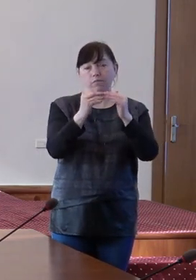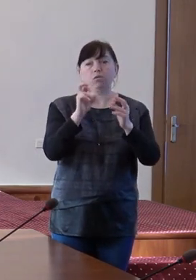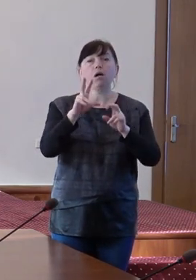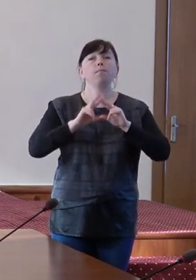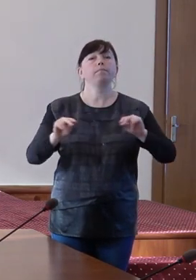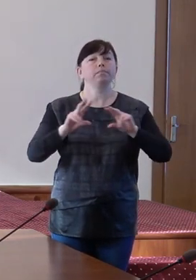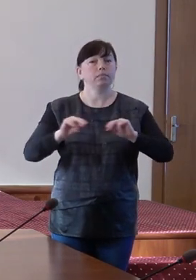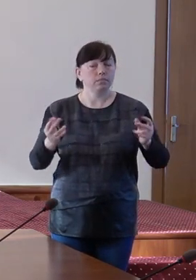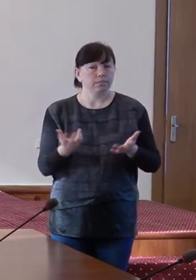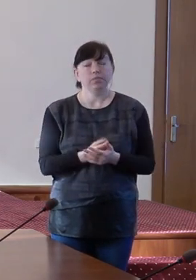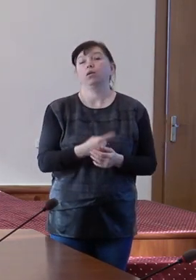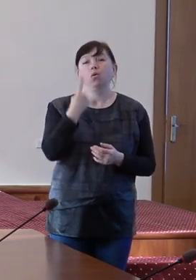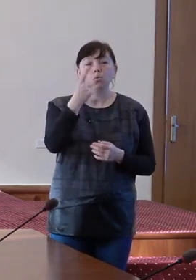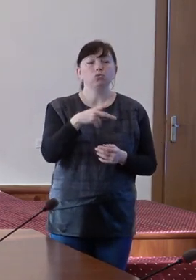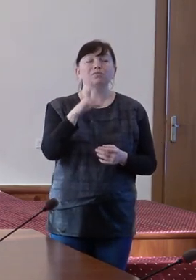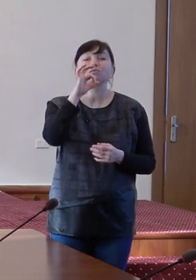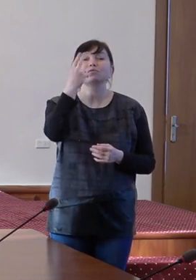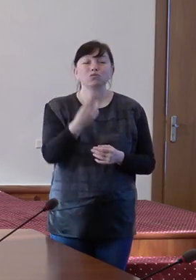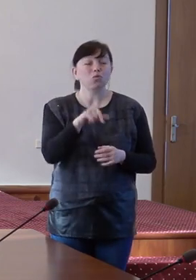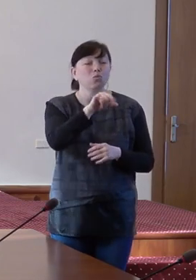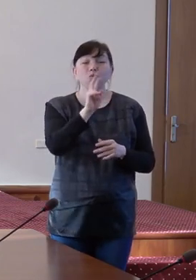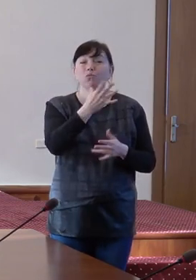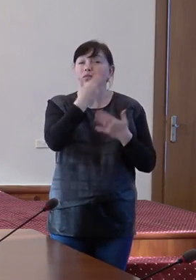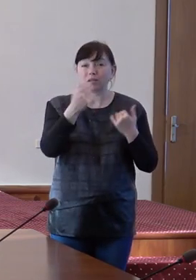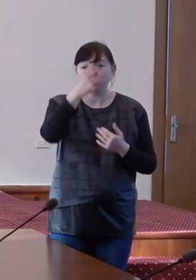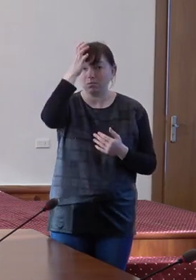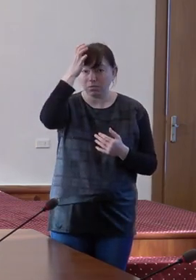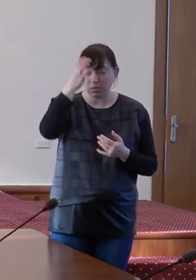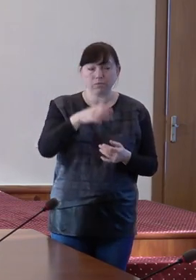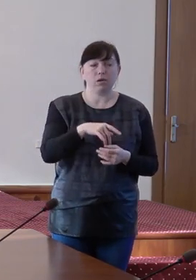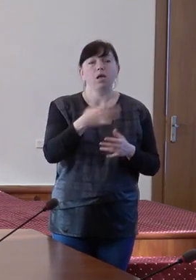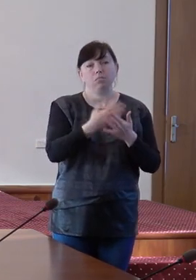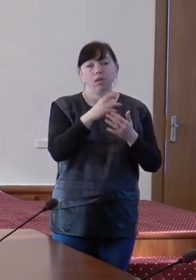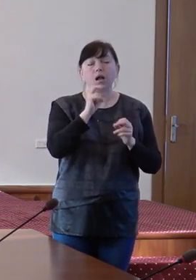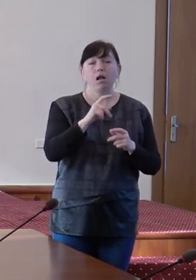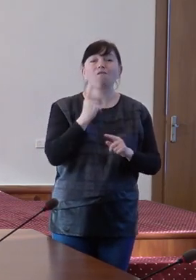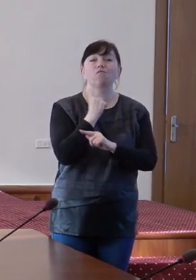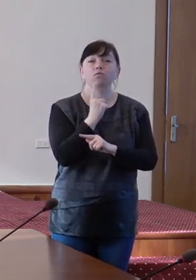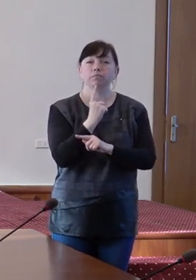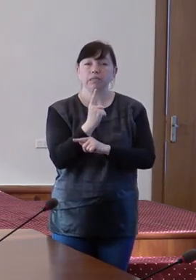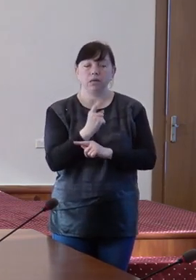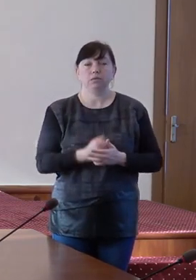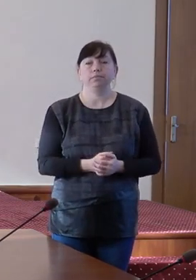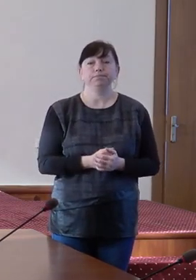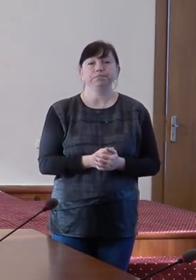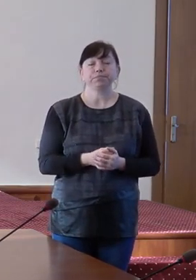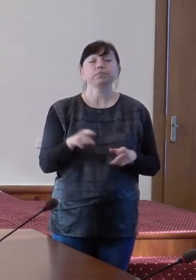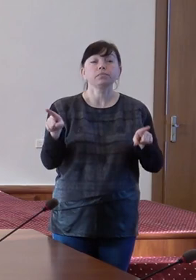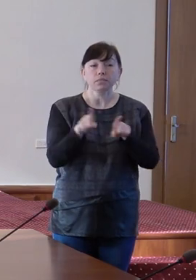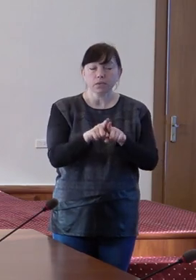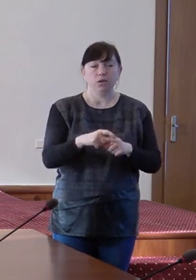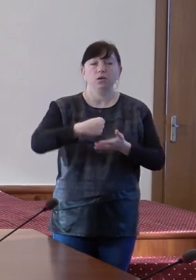didactic, a unui asistență social care nu are studii superioare până la nivelul unui educator. Totodată să